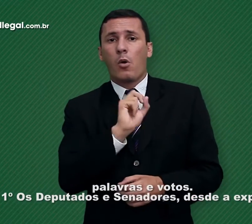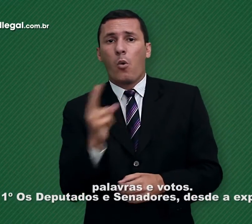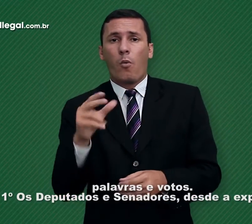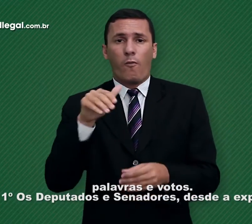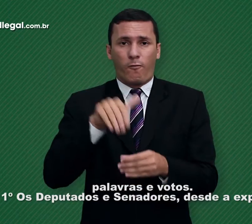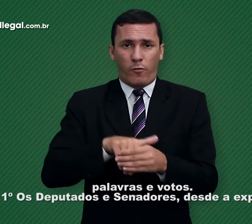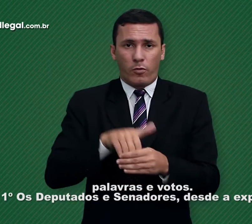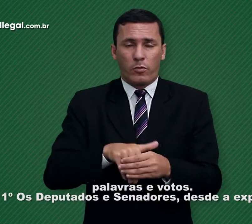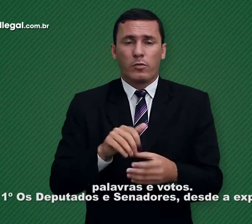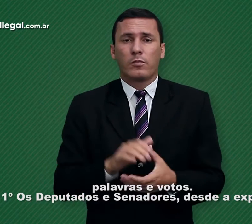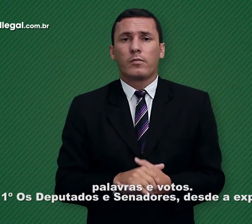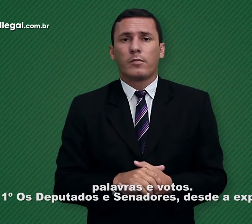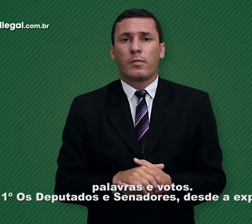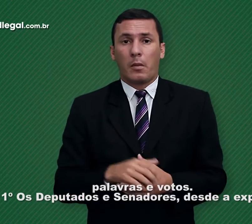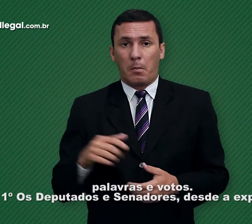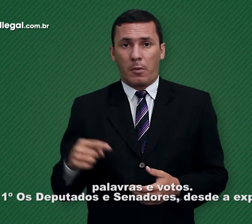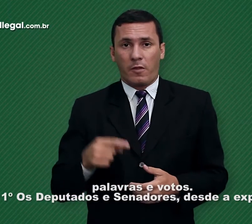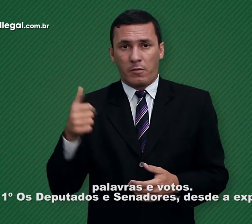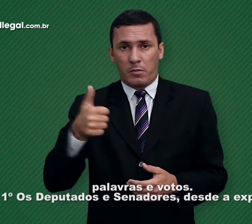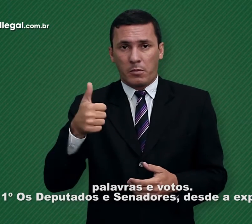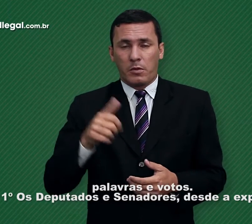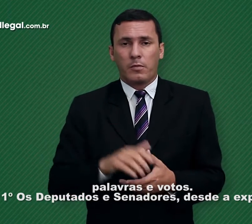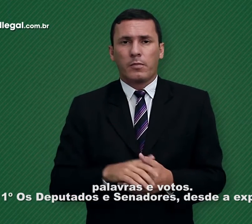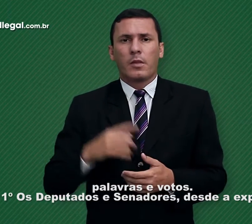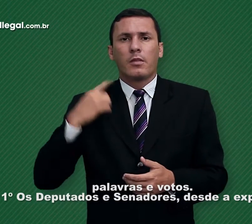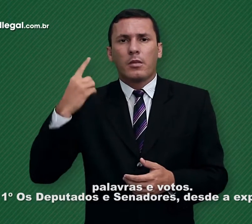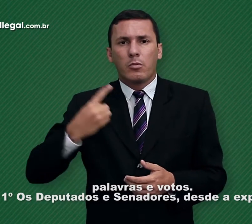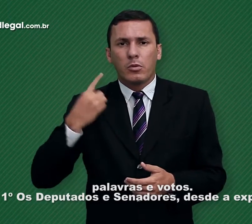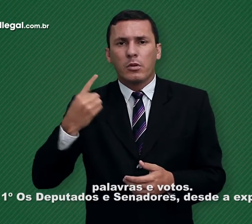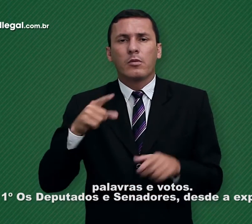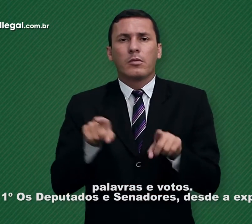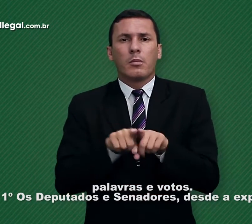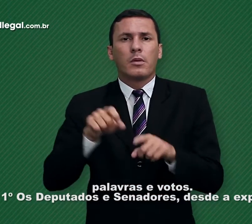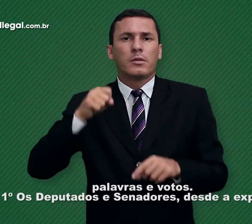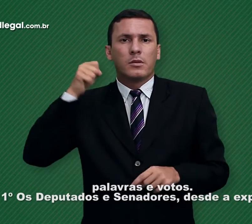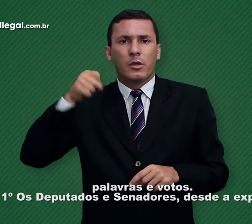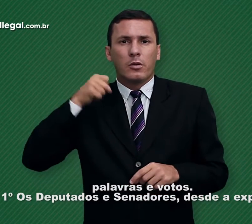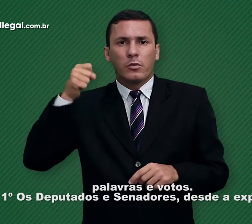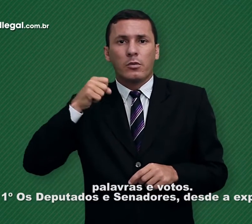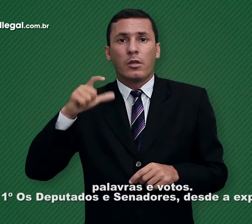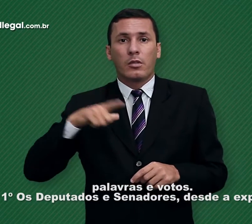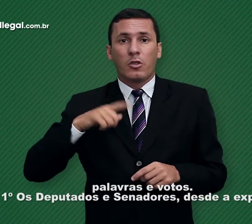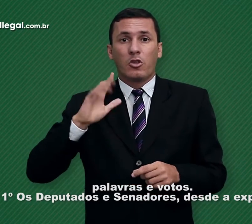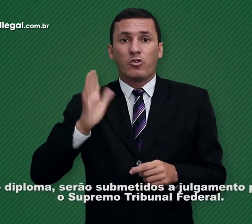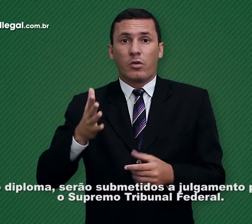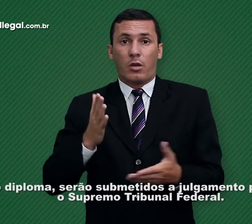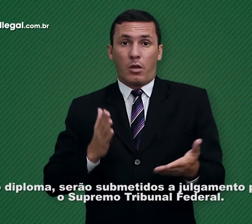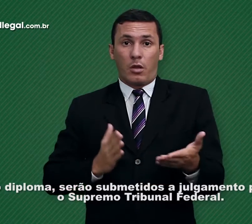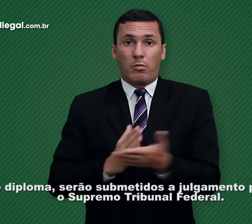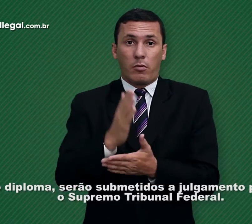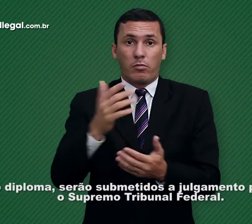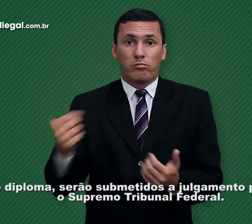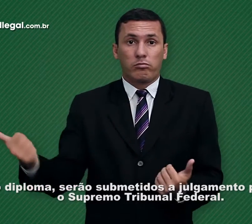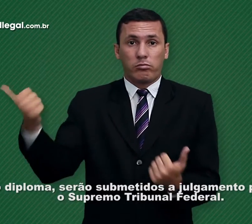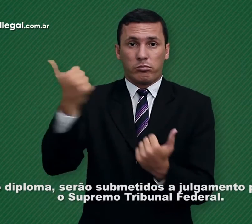votos. Parágrafo 1º Os deputados e senadores, desde a expedição do diploma, serão